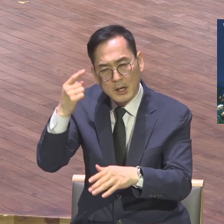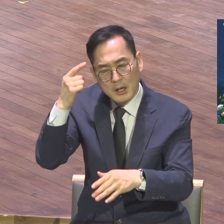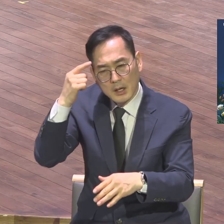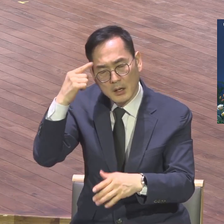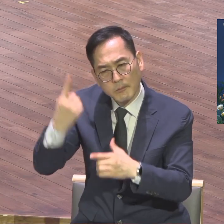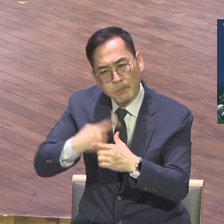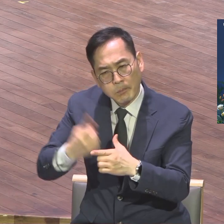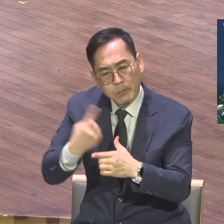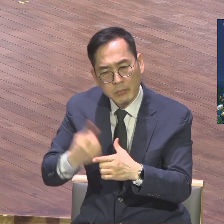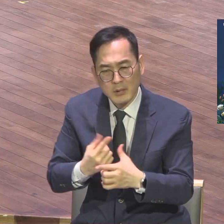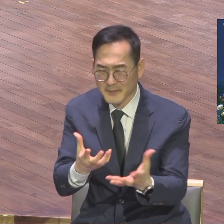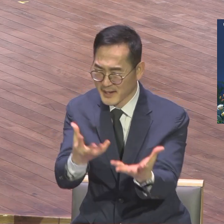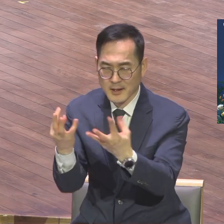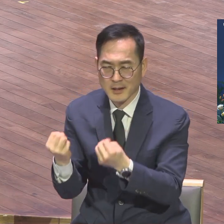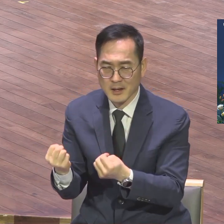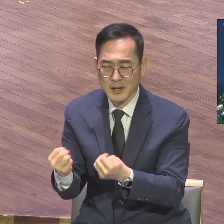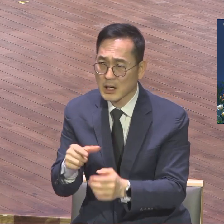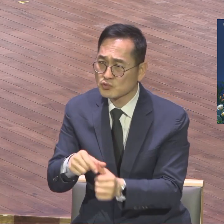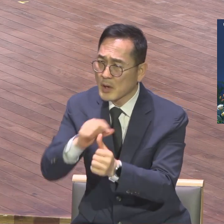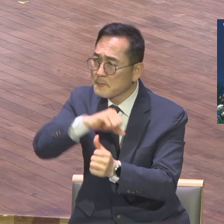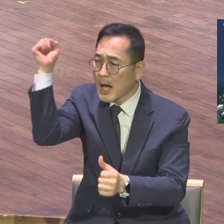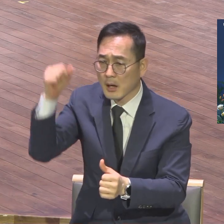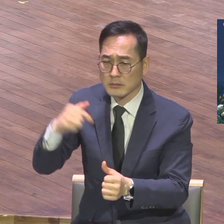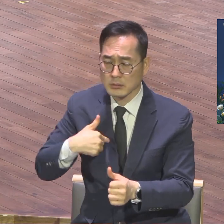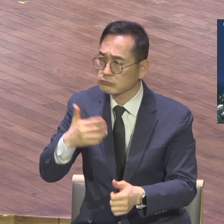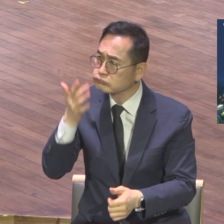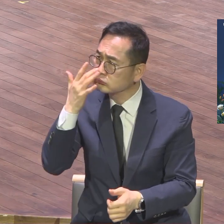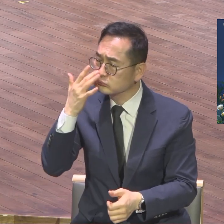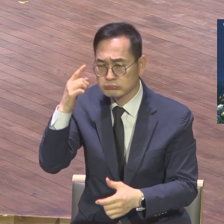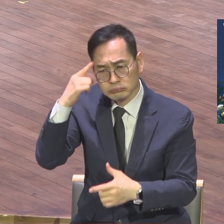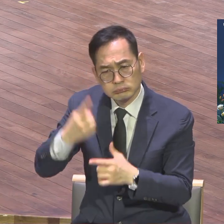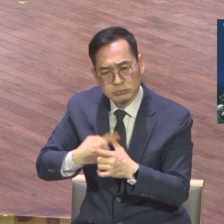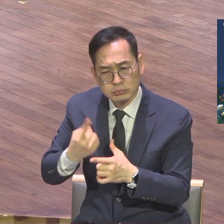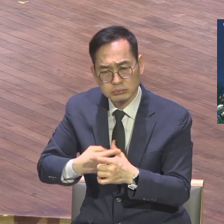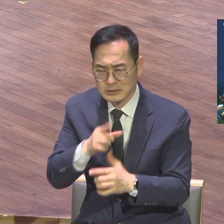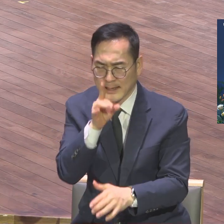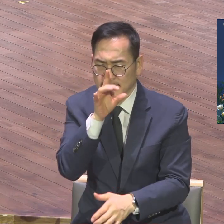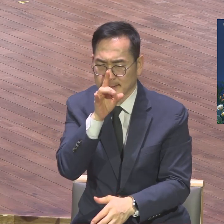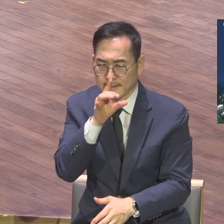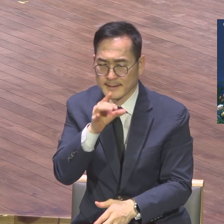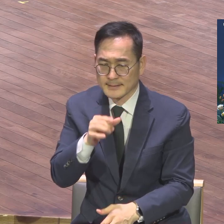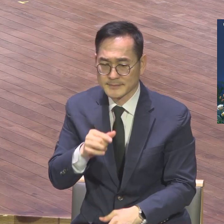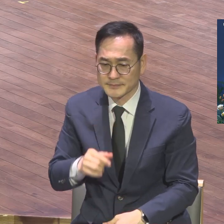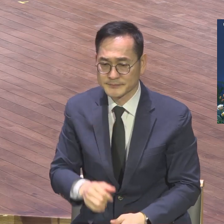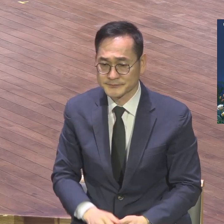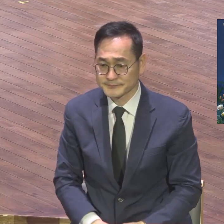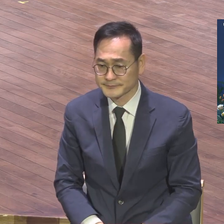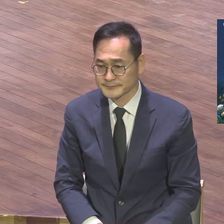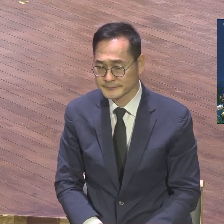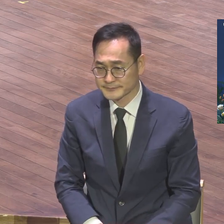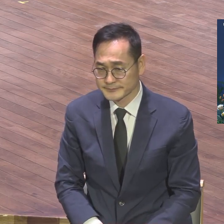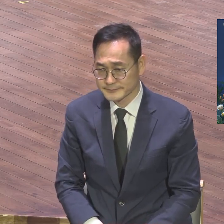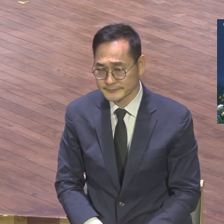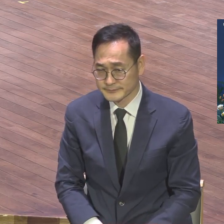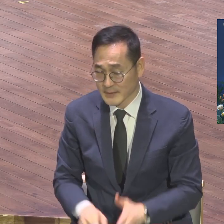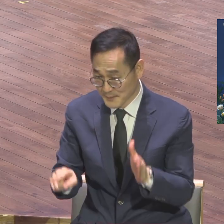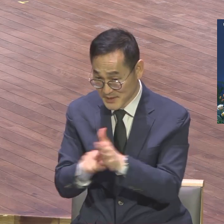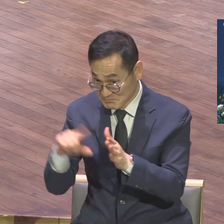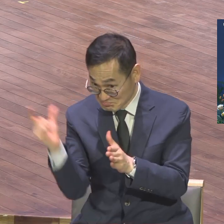놓칠 수가 있습니다. 이 부분은 신앙생활을 생명히 있게 하느냐 그렇지 못하느냐 이것이 좌우됩니다.